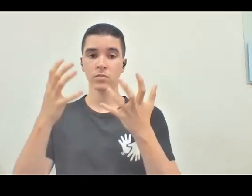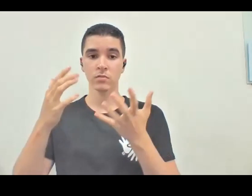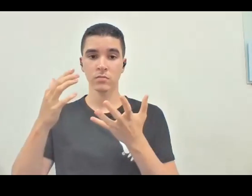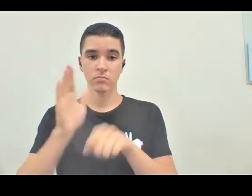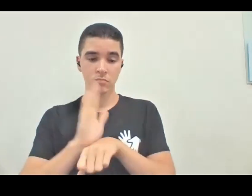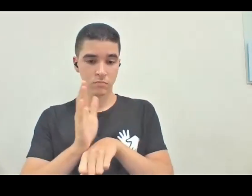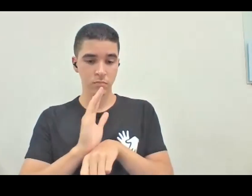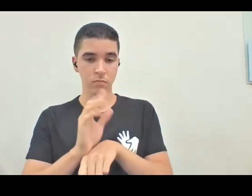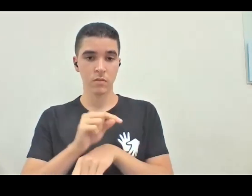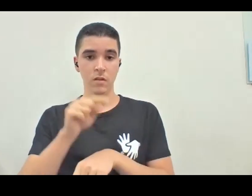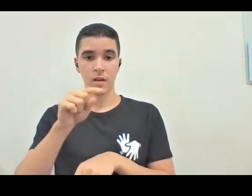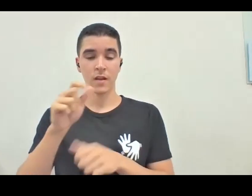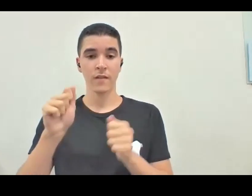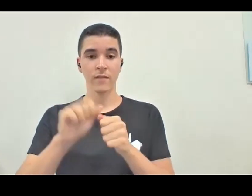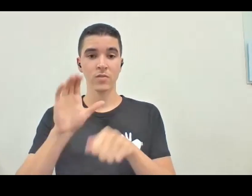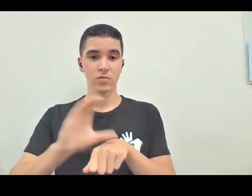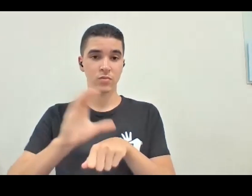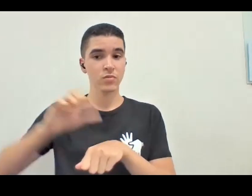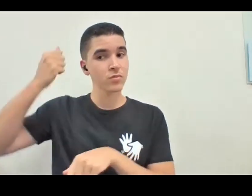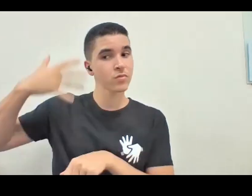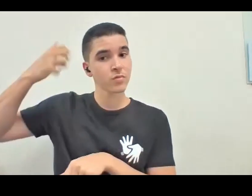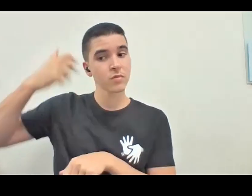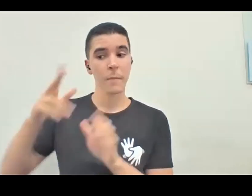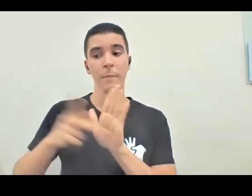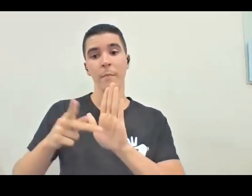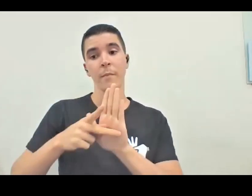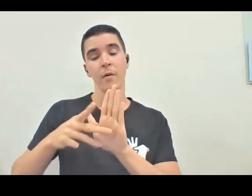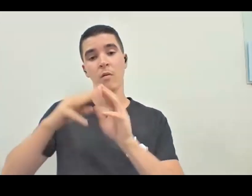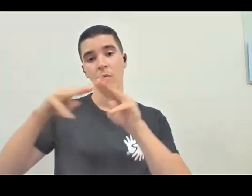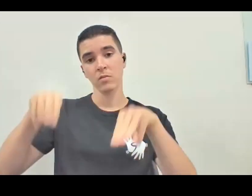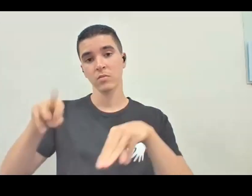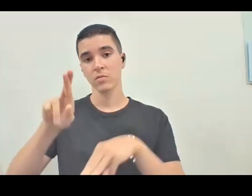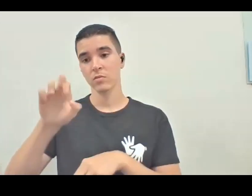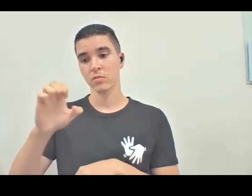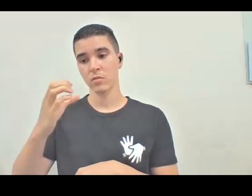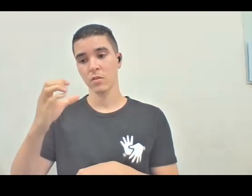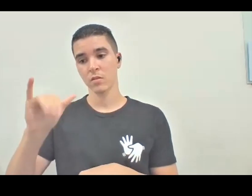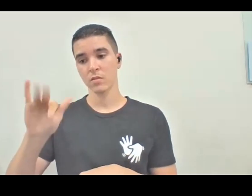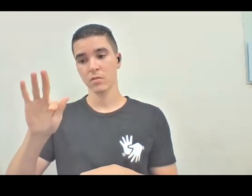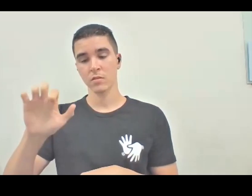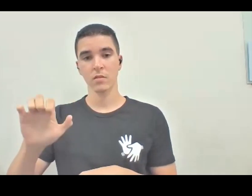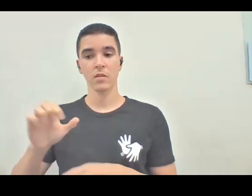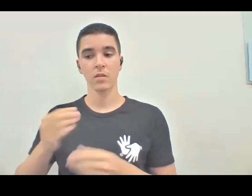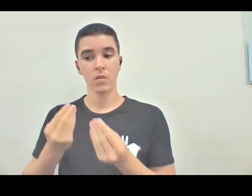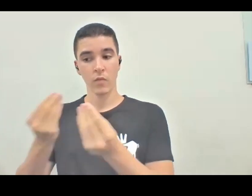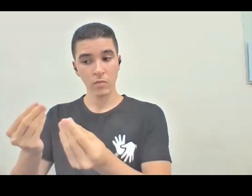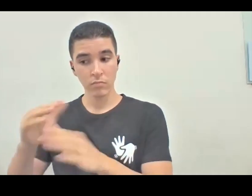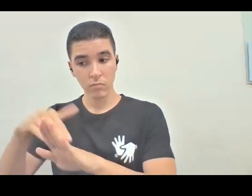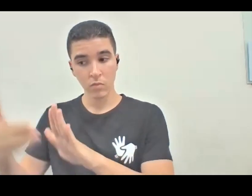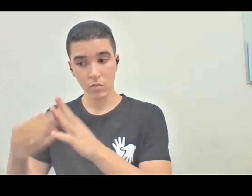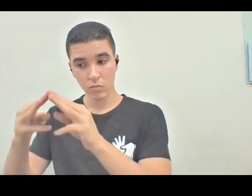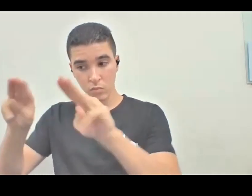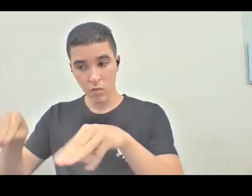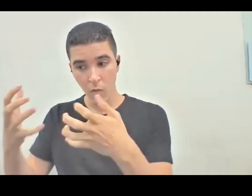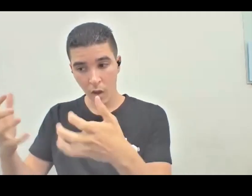curso de audiodescrição para museus do Recife, e ofereceu para todos os museus que pudessem participar, né,